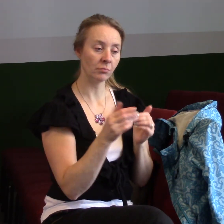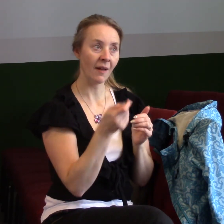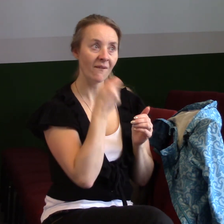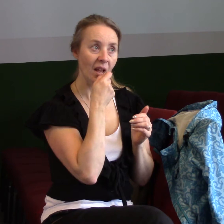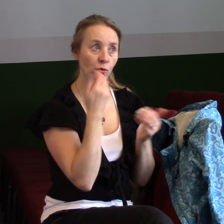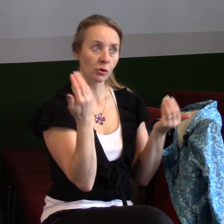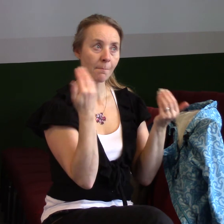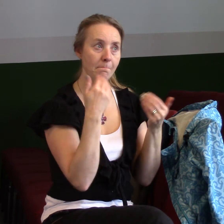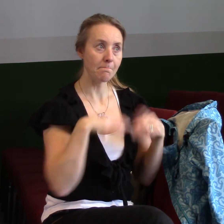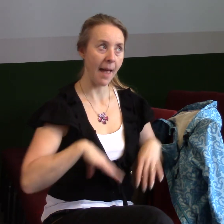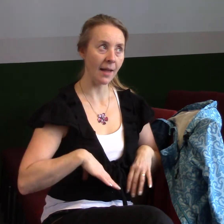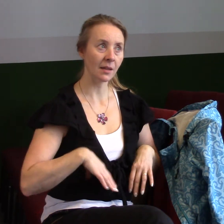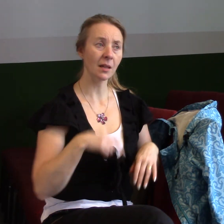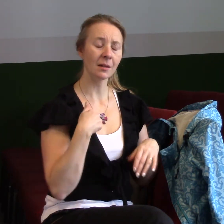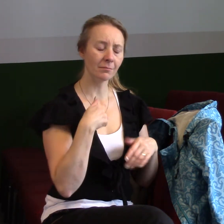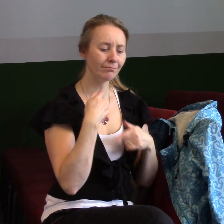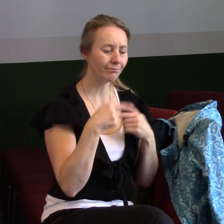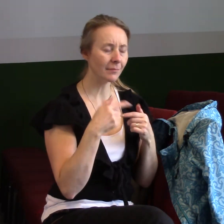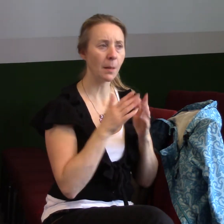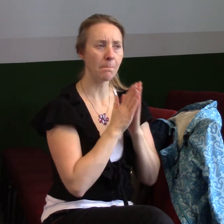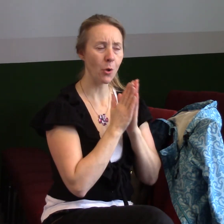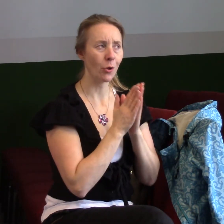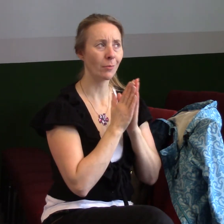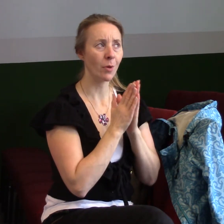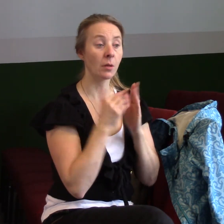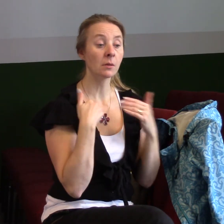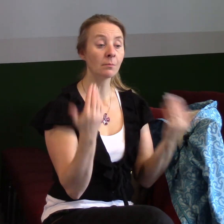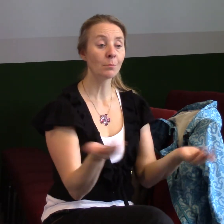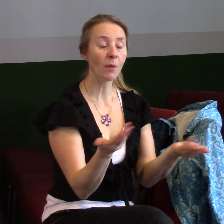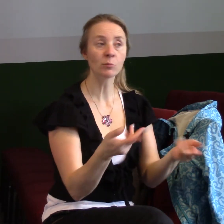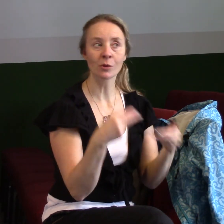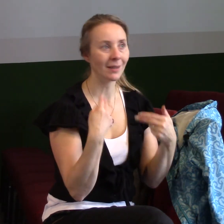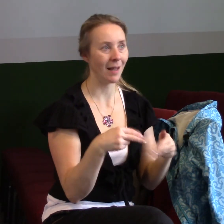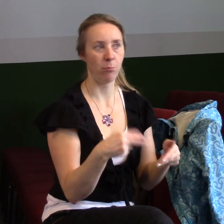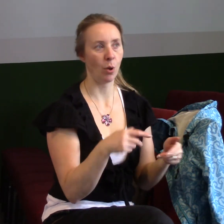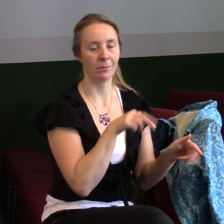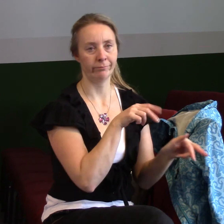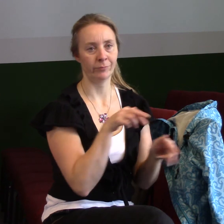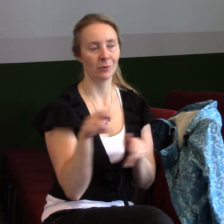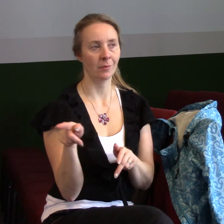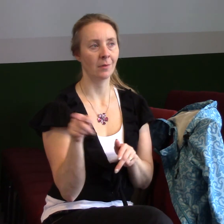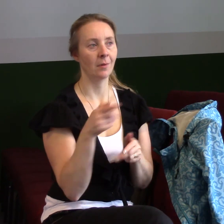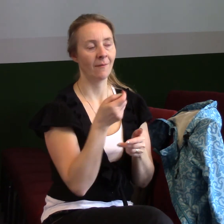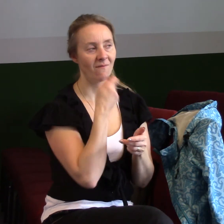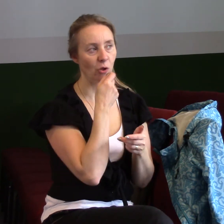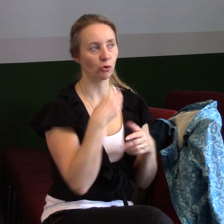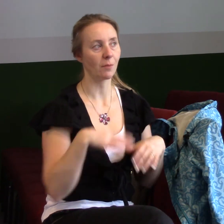vám poslední dobou a tak se má se o tomu pozbudit, abyste se nebáli. Tak, půjdeme do božího slova, já bych se pomodlil a